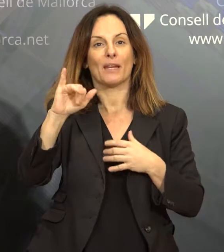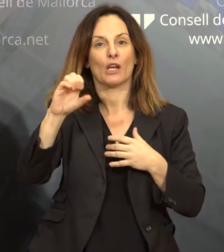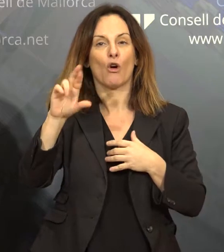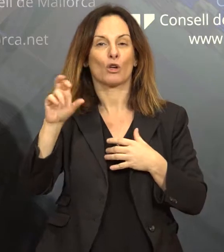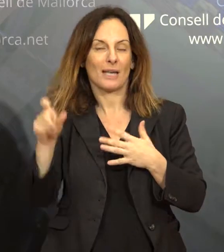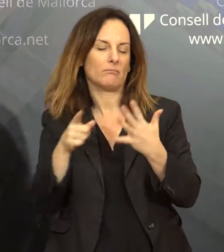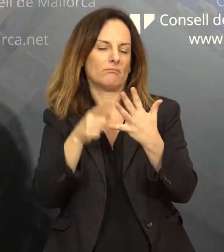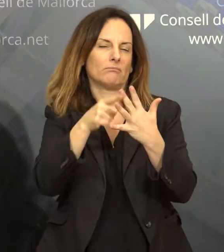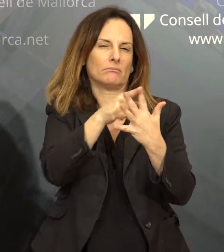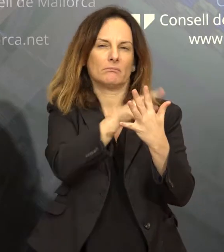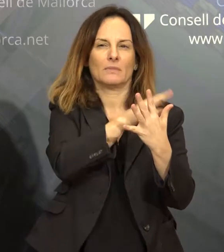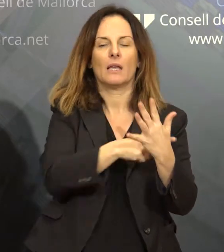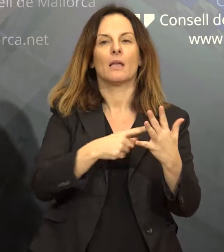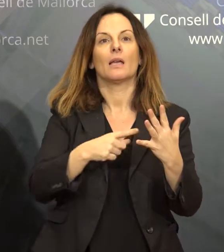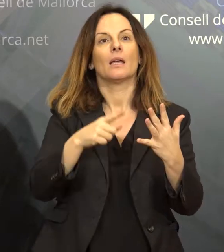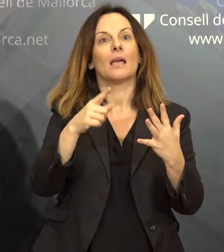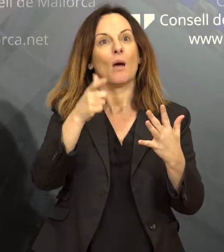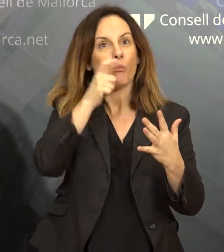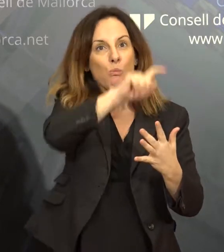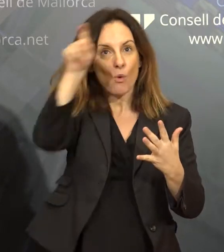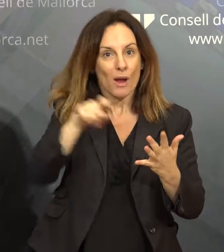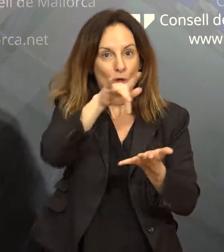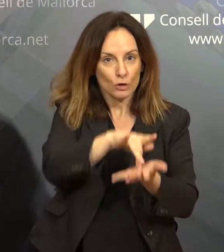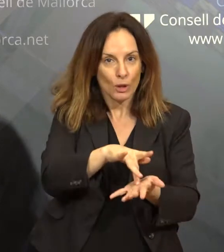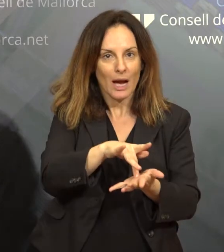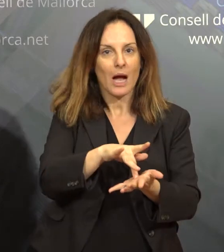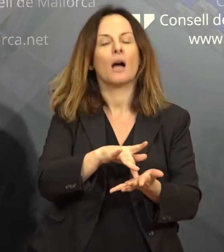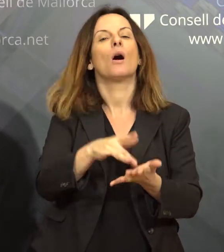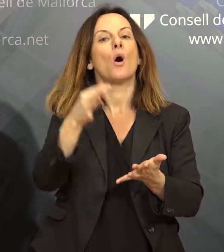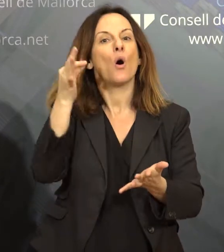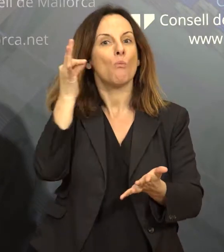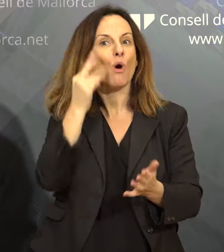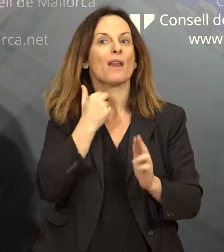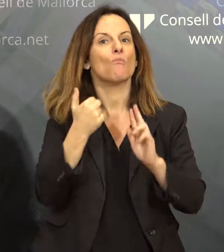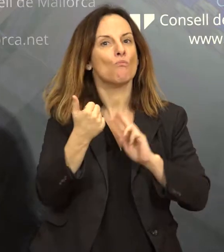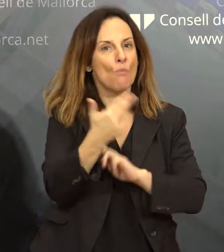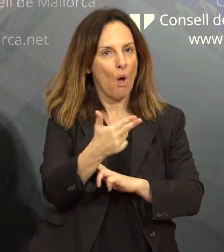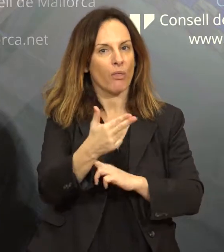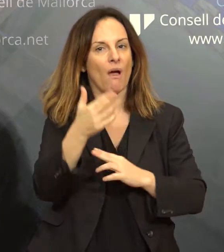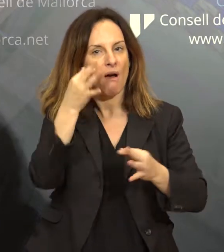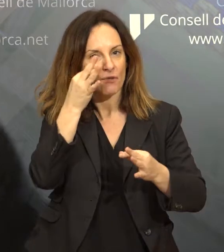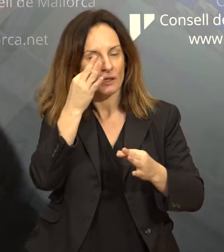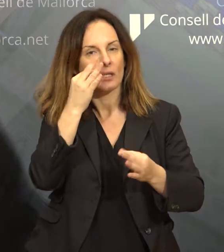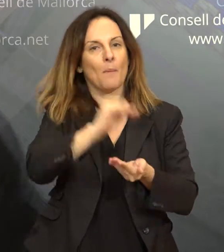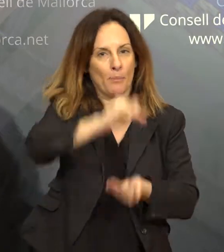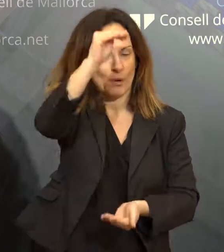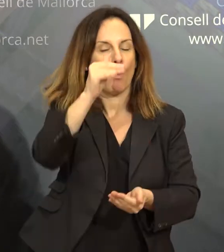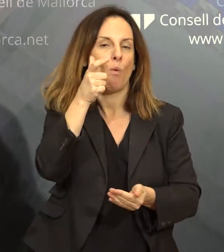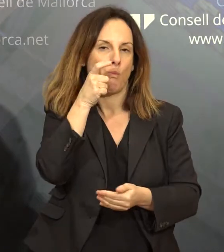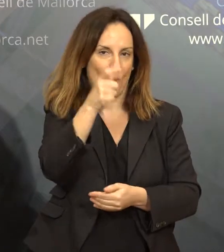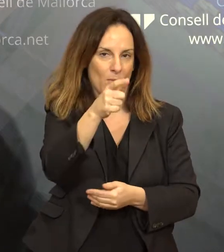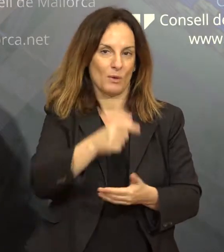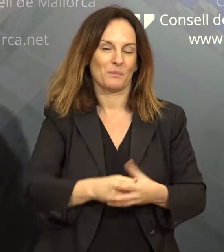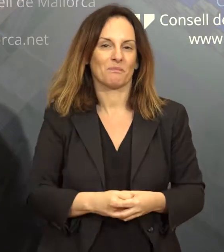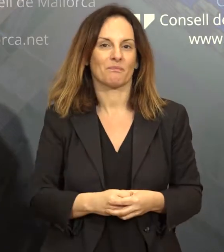de cada un de los municipios. Y, també, la historia del Movimiento Feminista de Mallorca nos parece